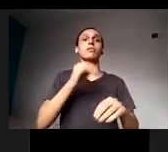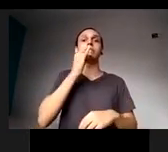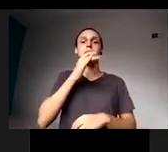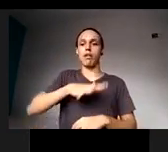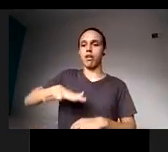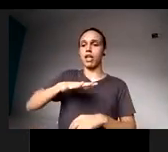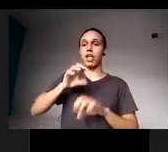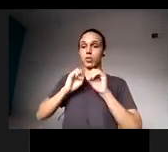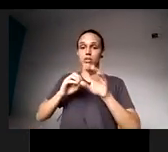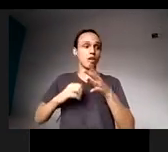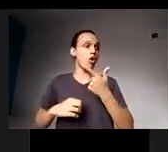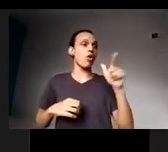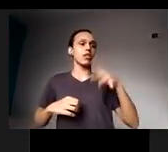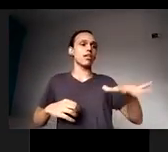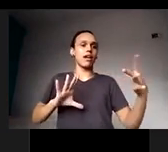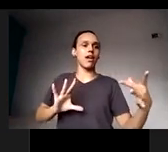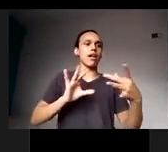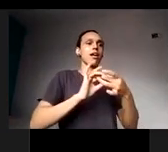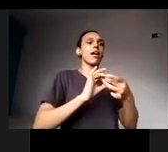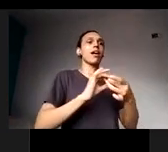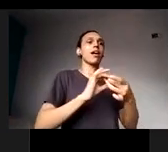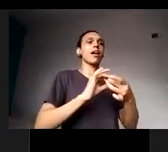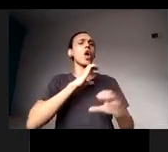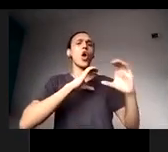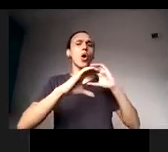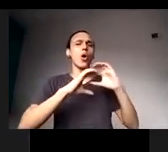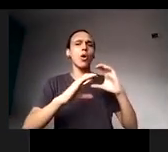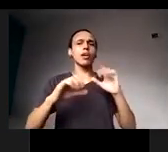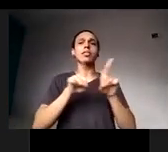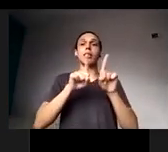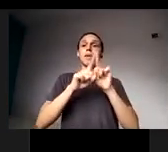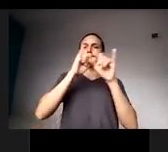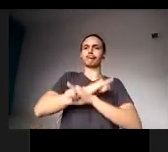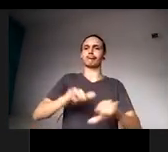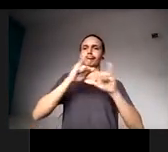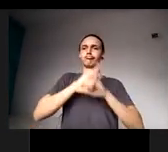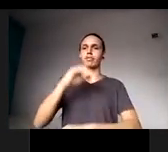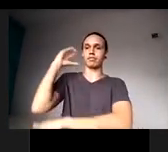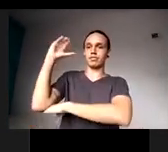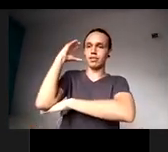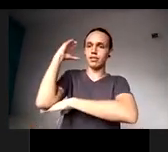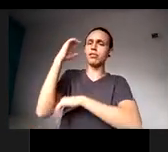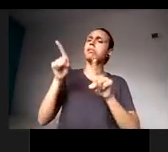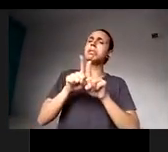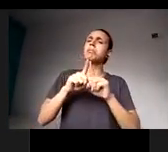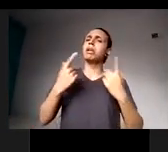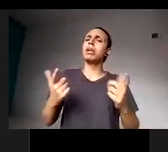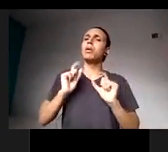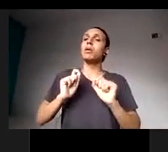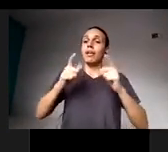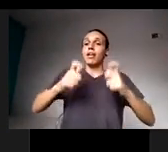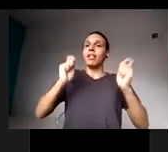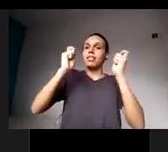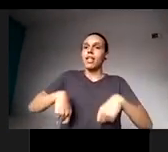temos na área de comunicação e de divulgação científica e também como um espaço para nós discutirmos novas práticas